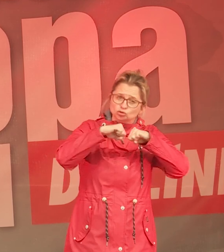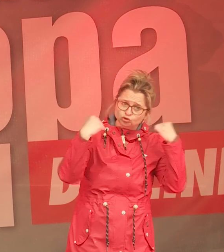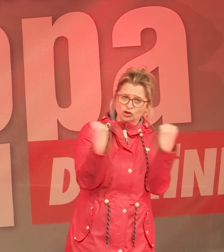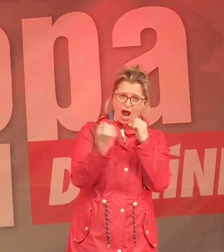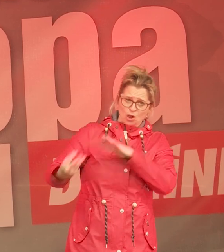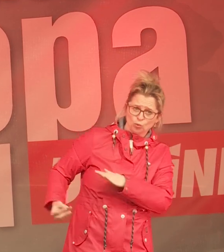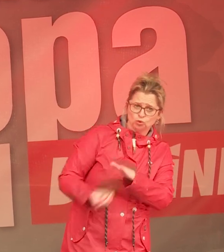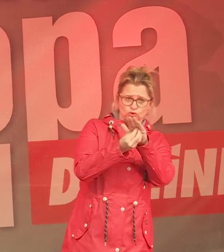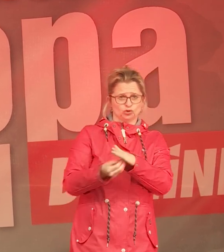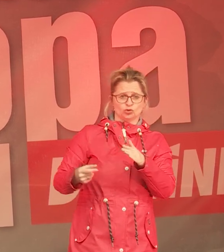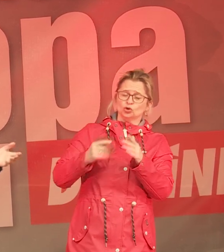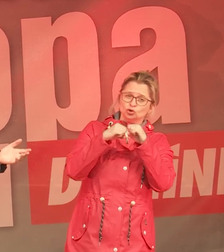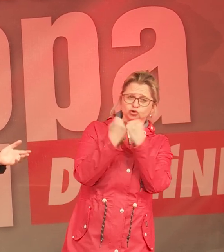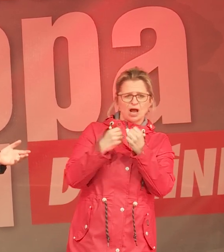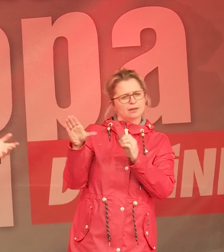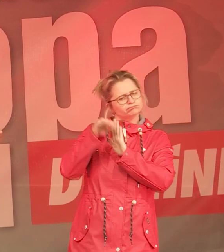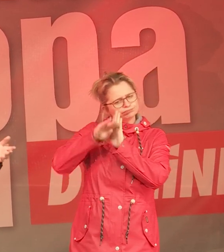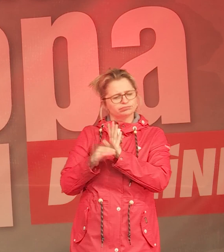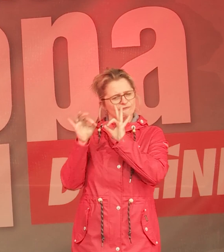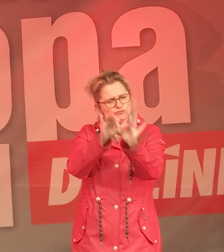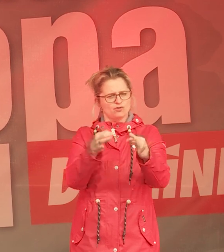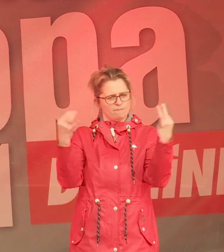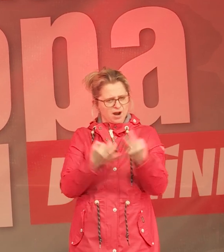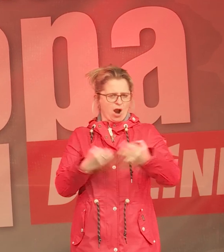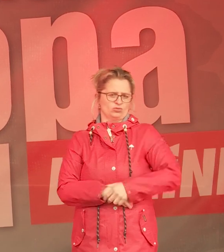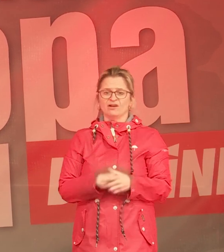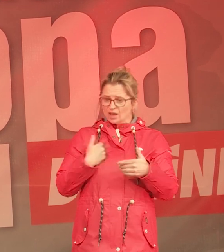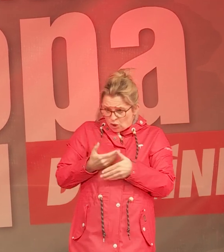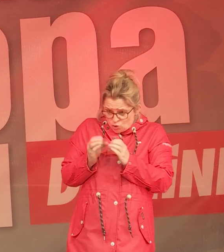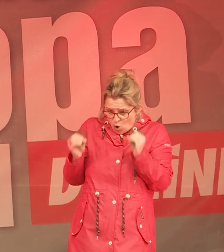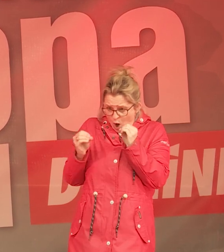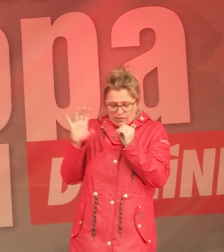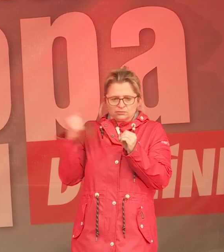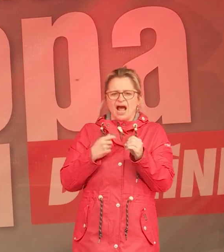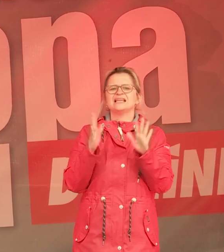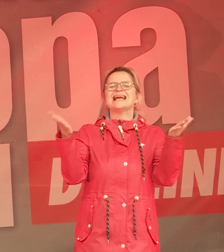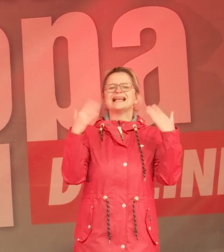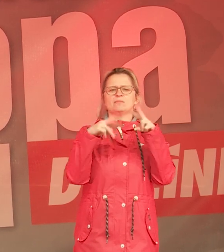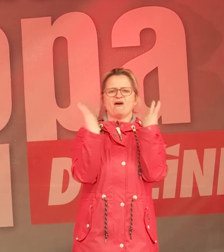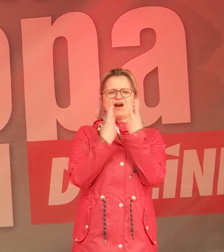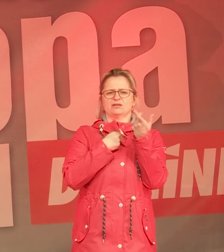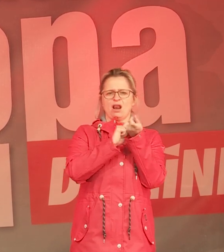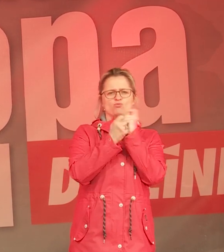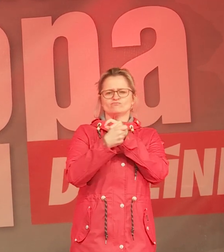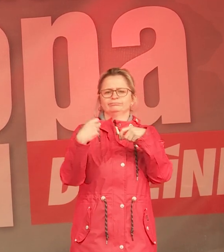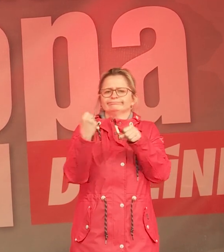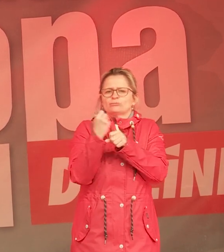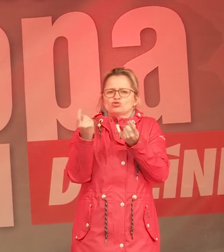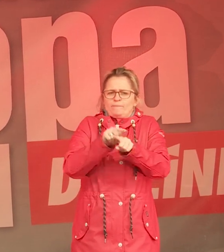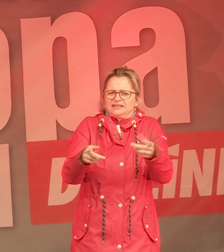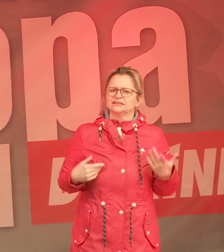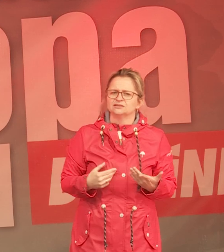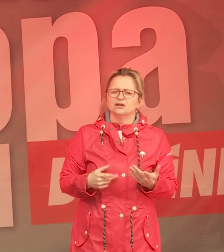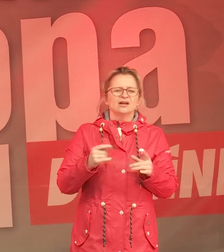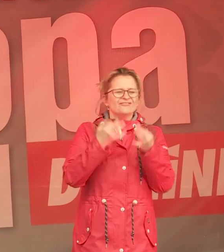wenn man das nicht macht, dann wird es auch keinen Stopp des Klimawandels geben. Also auch für solche Zukunftsaufgaben, für gute